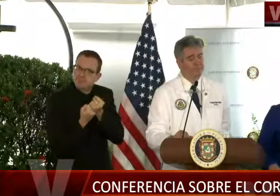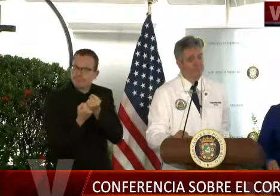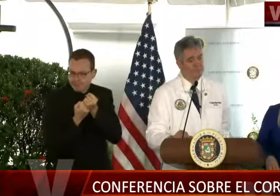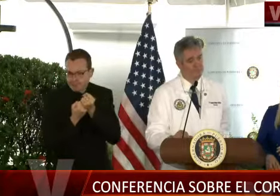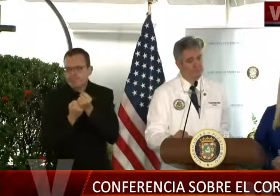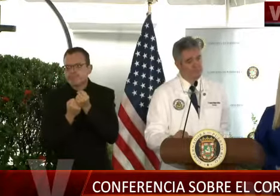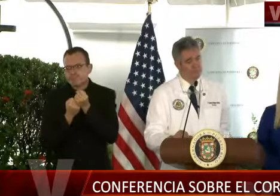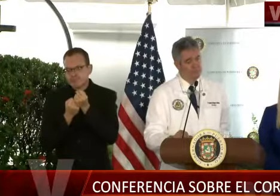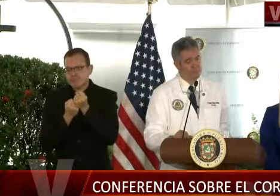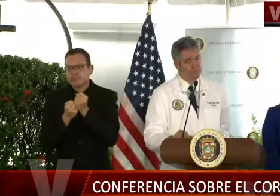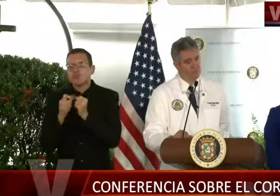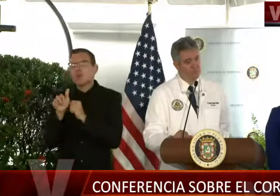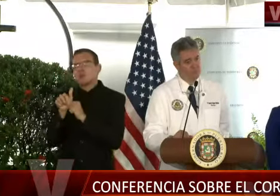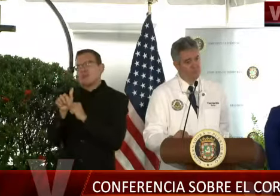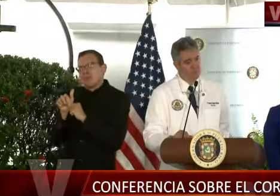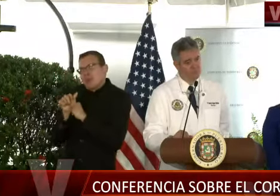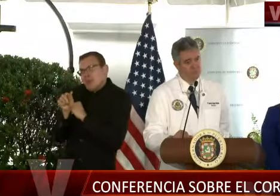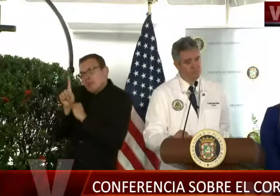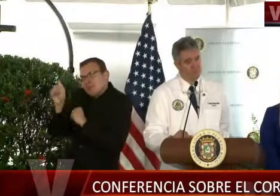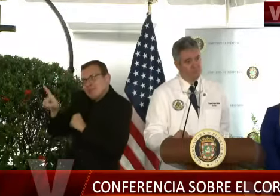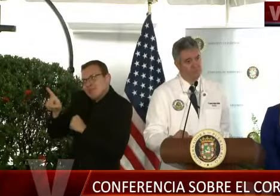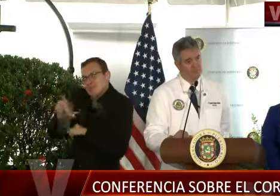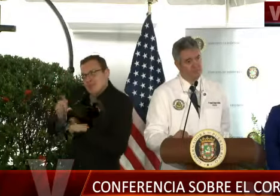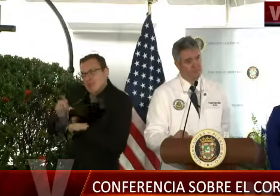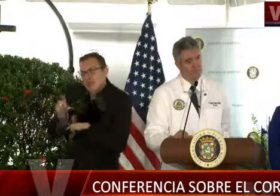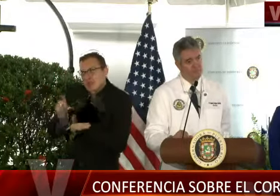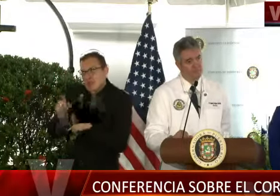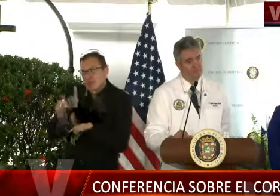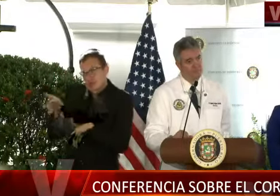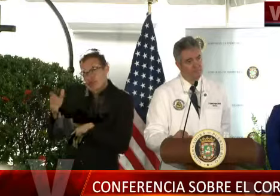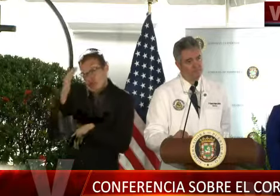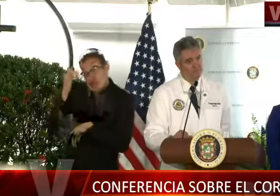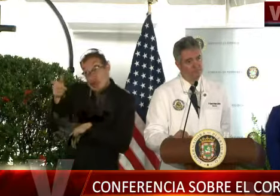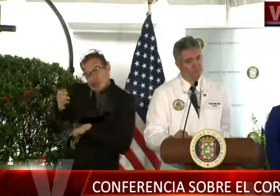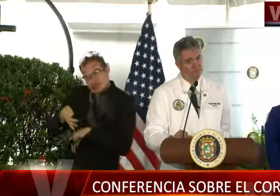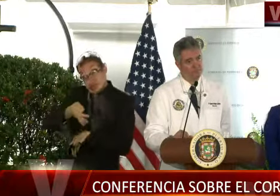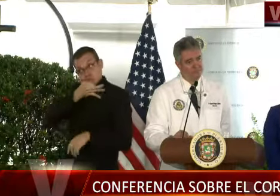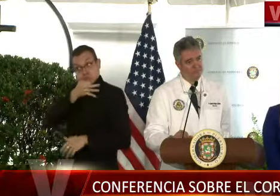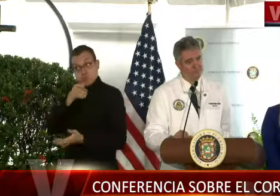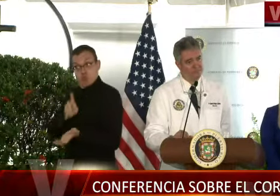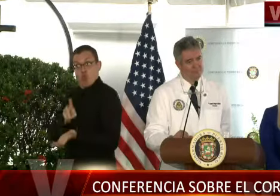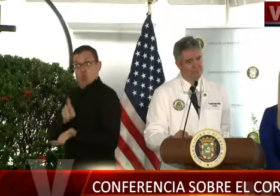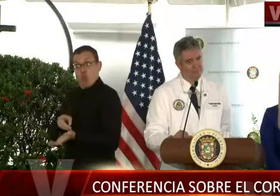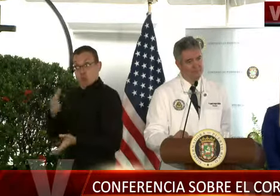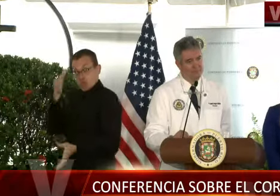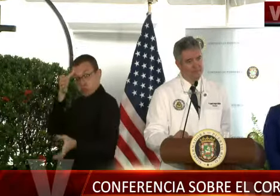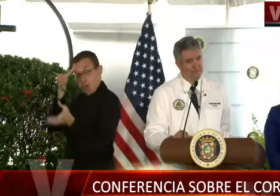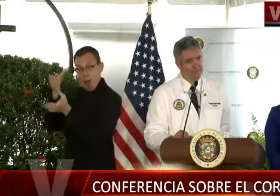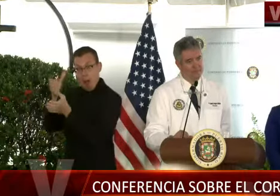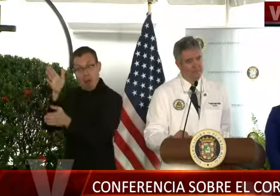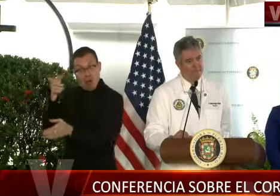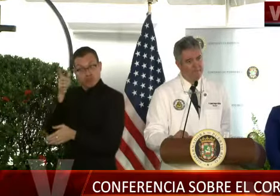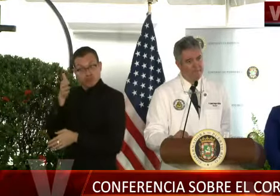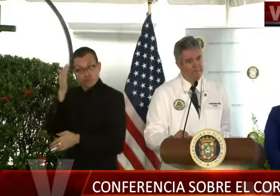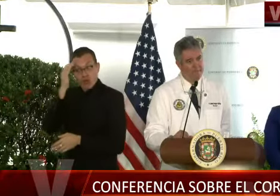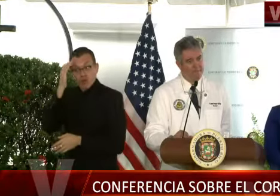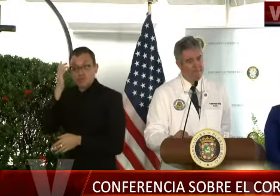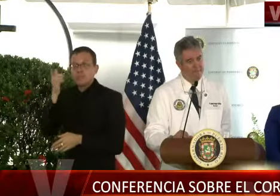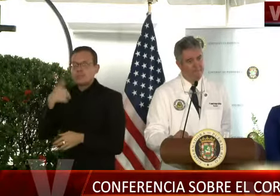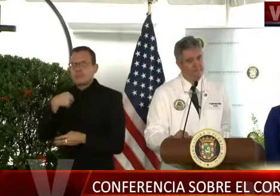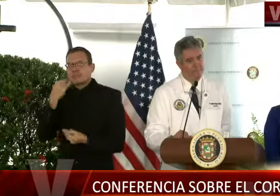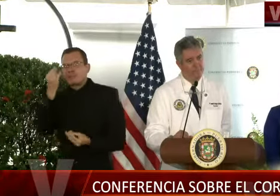enversa. Ustedes que son los expertos, ¿a cuánto ustedes plantean cuando se habla de